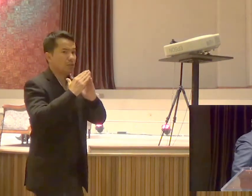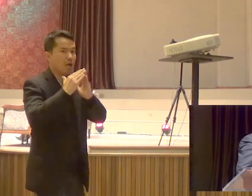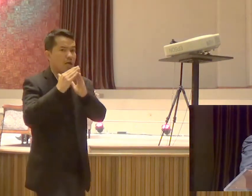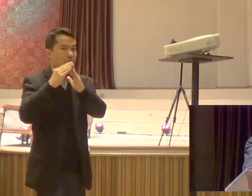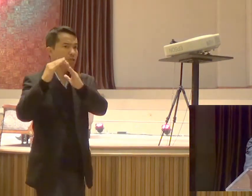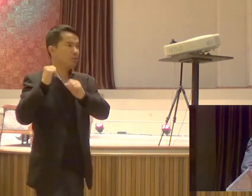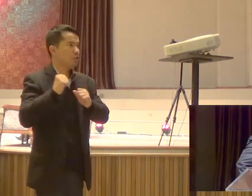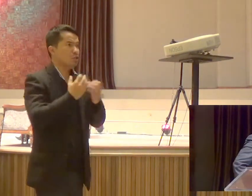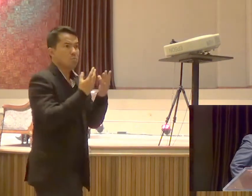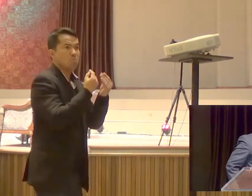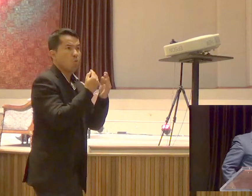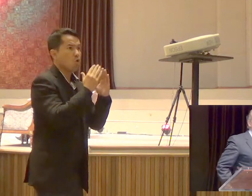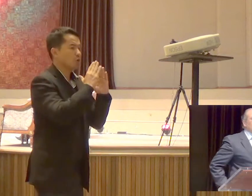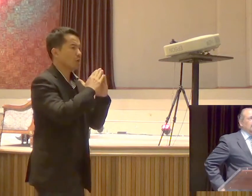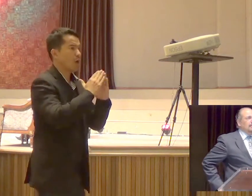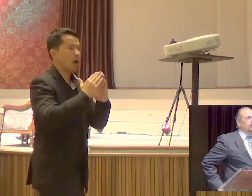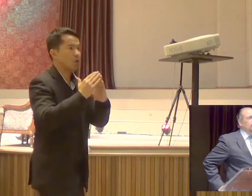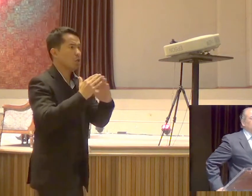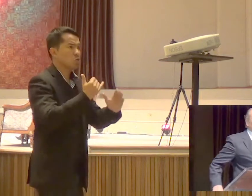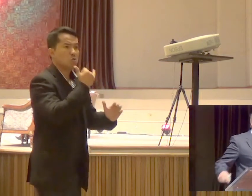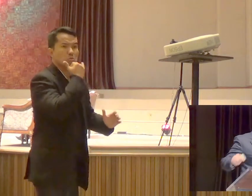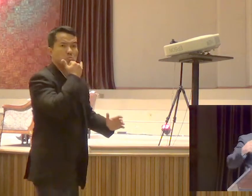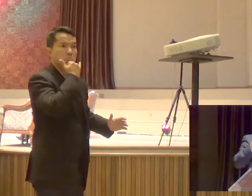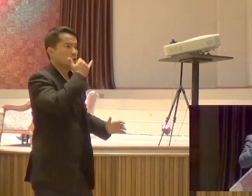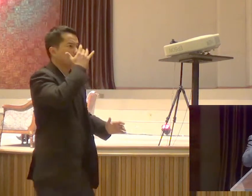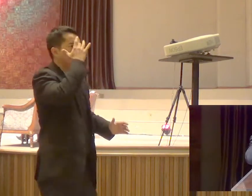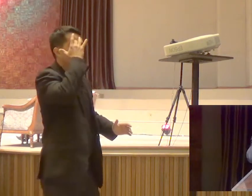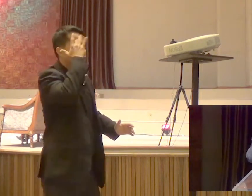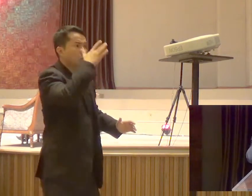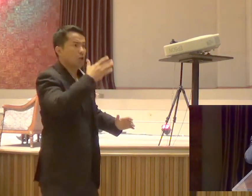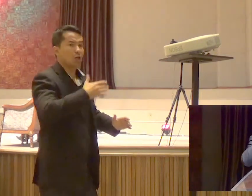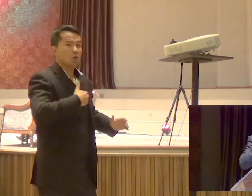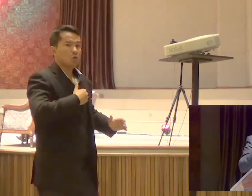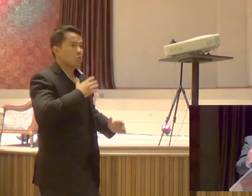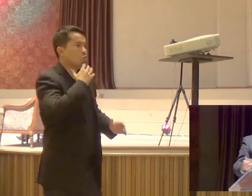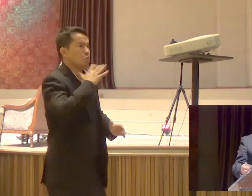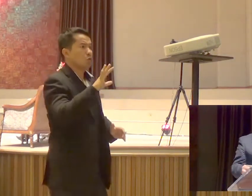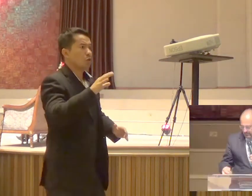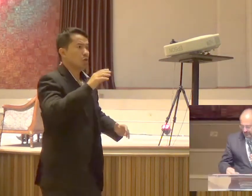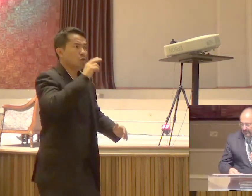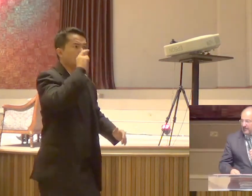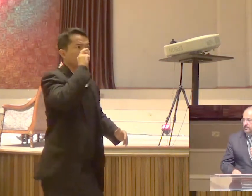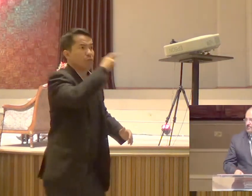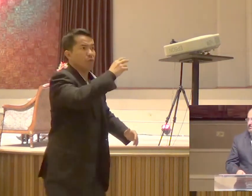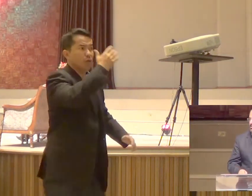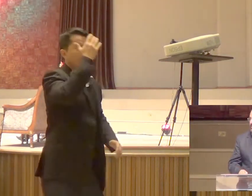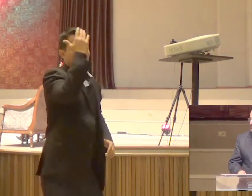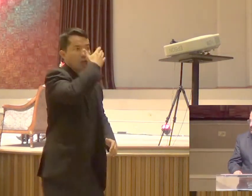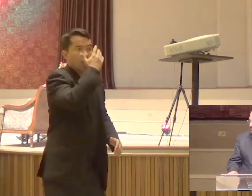E que até onde eu sei Até onde eu já vi Me parecem casas no Brasil